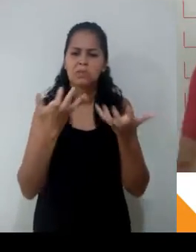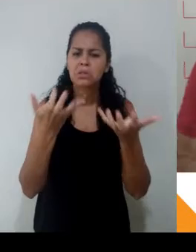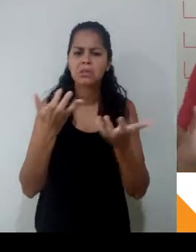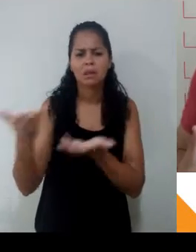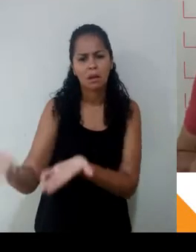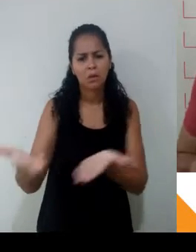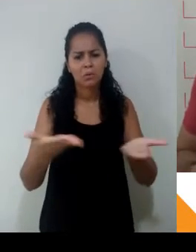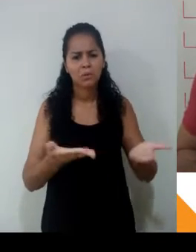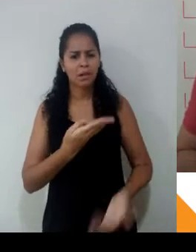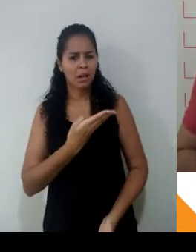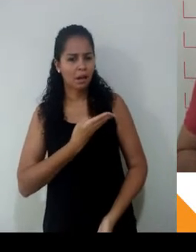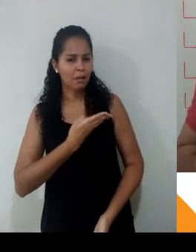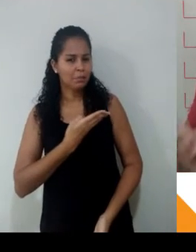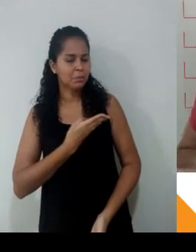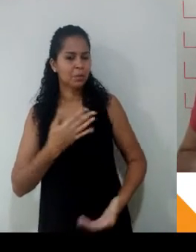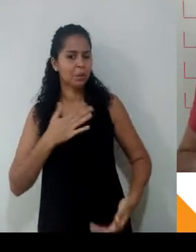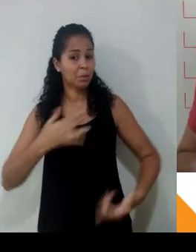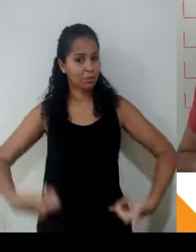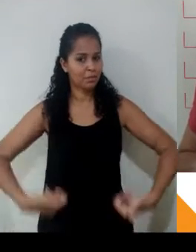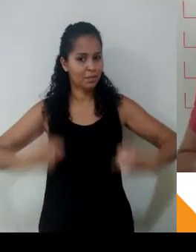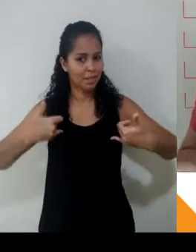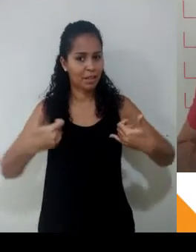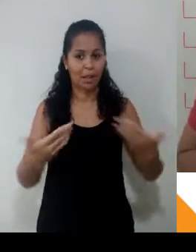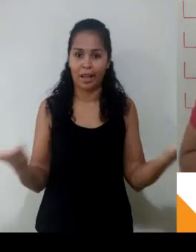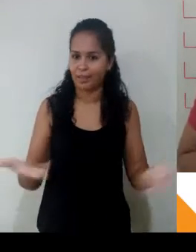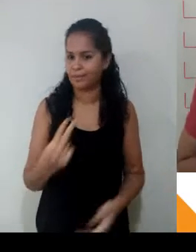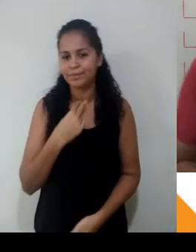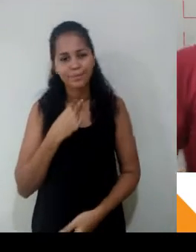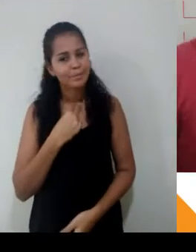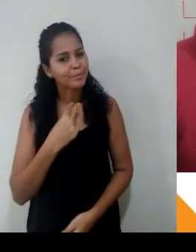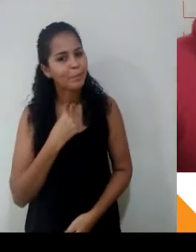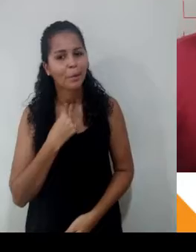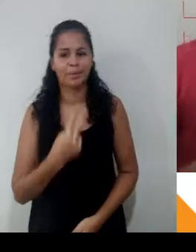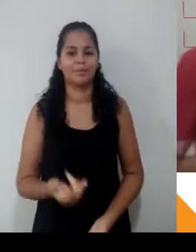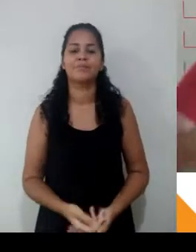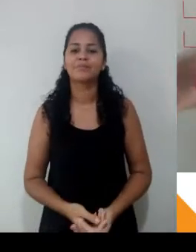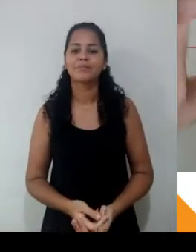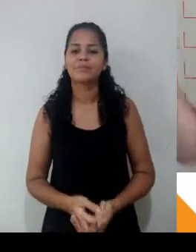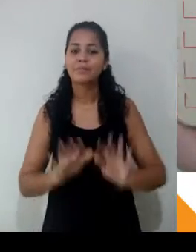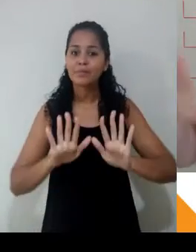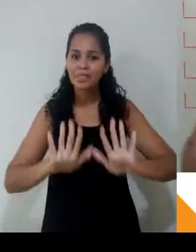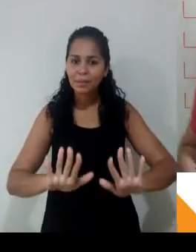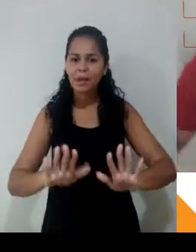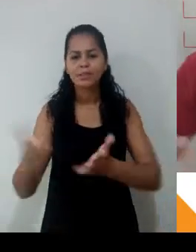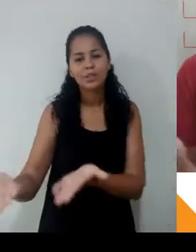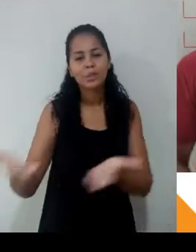para o meu aniversário. Não agora na situação em que estamos vivendo. Mas se eu convidar mais pra frente amigos para o meu